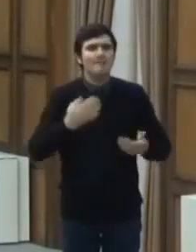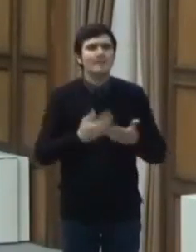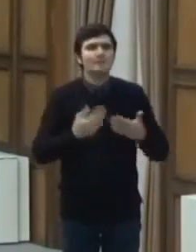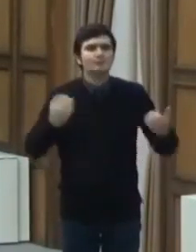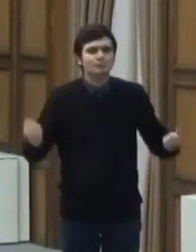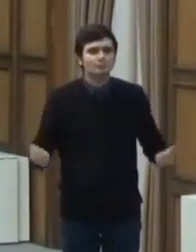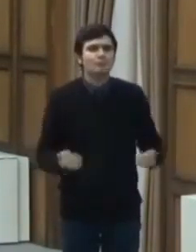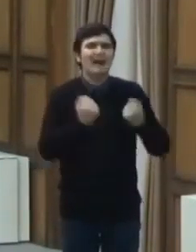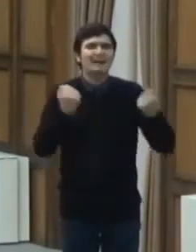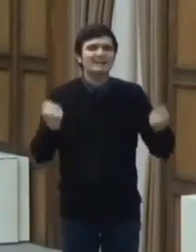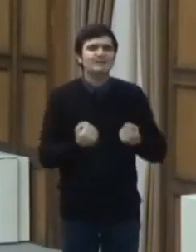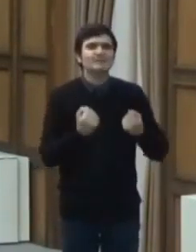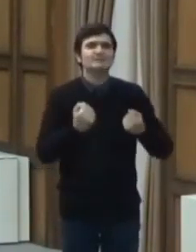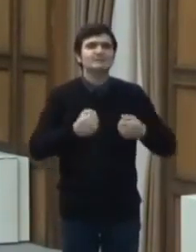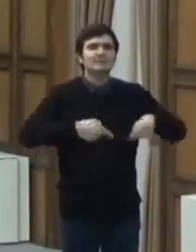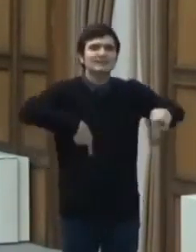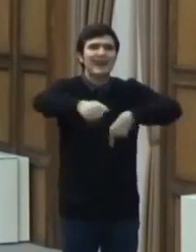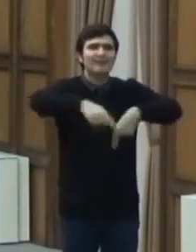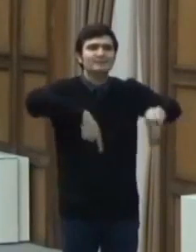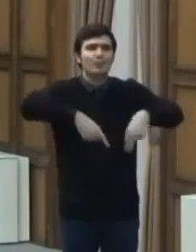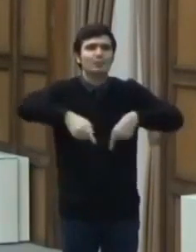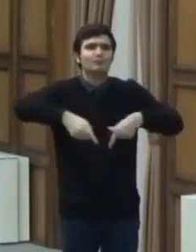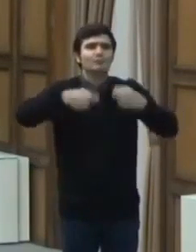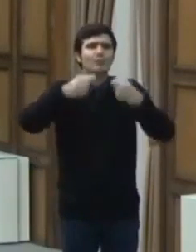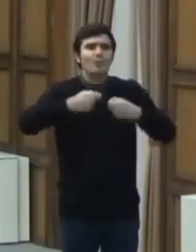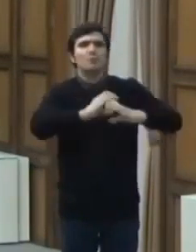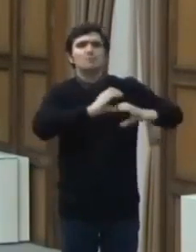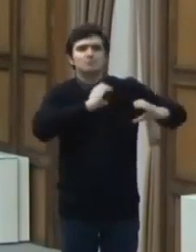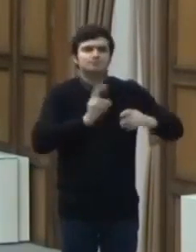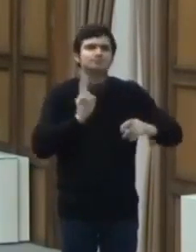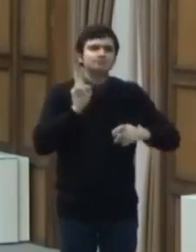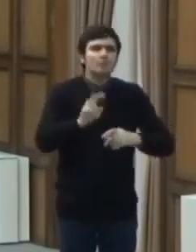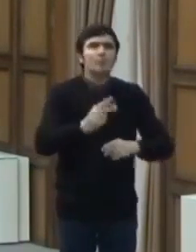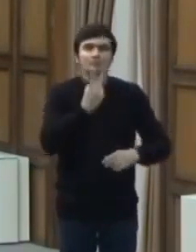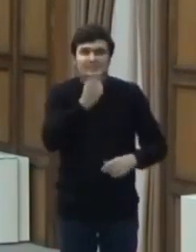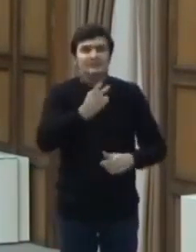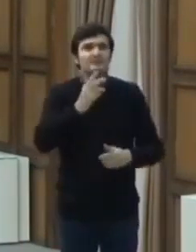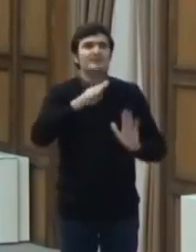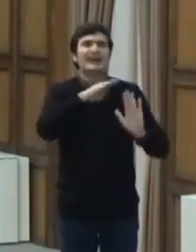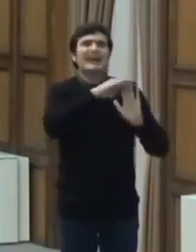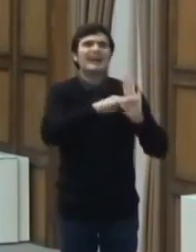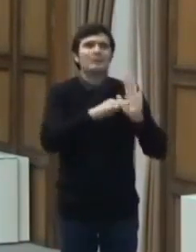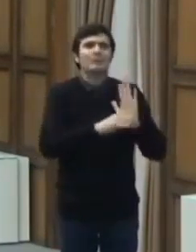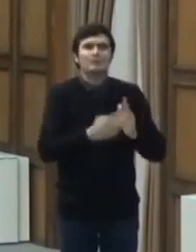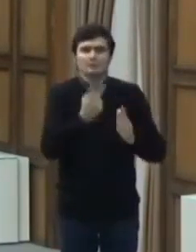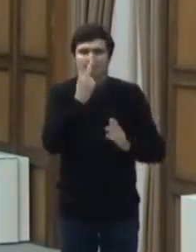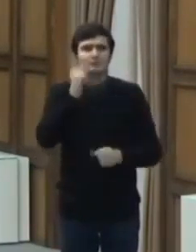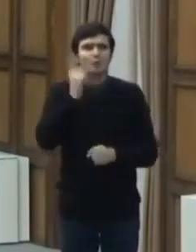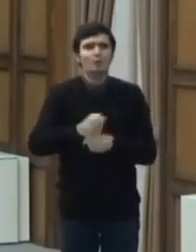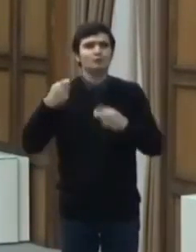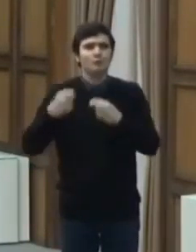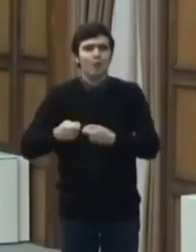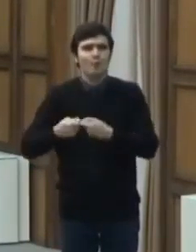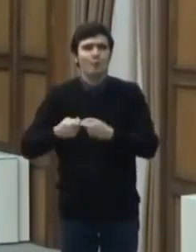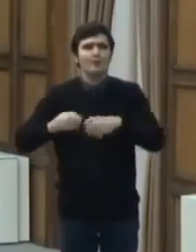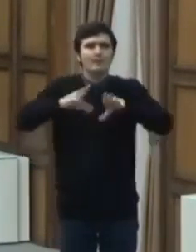activităților sau transportului în comun va impune niște reguli pe care le vom găsi într-un ordin comun cu Ministrul